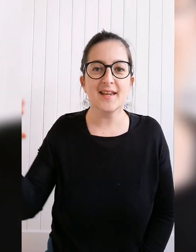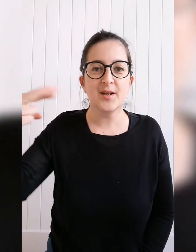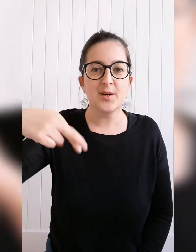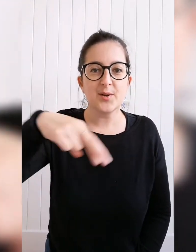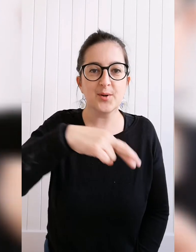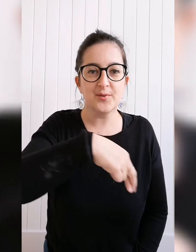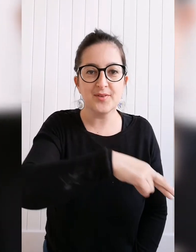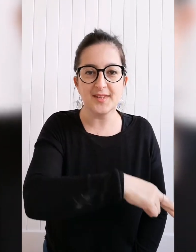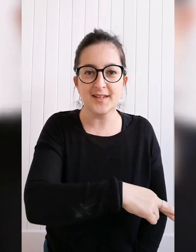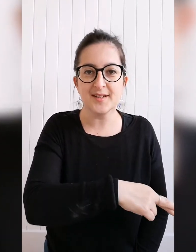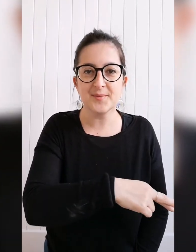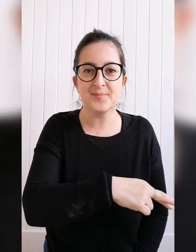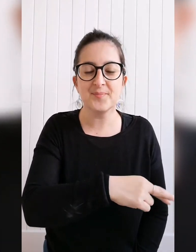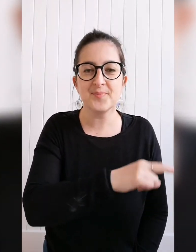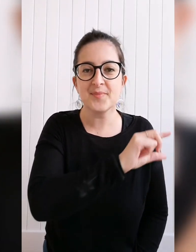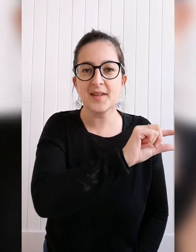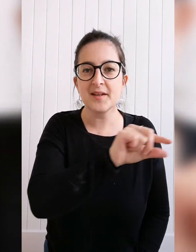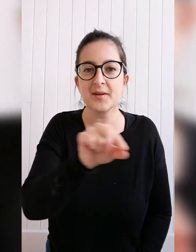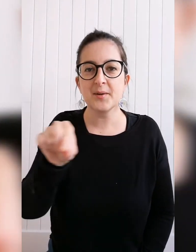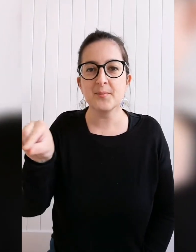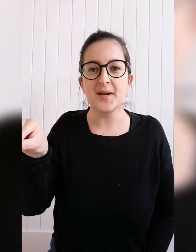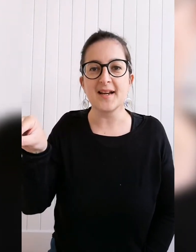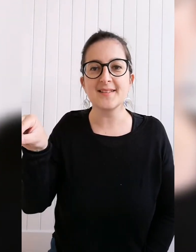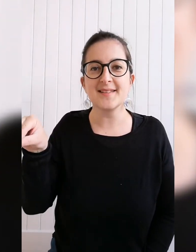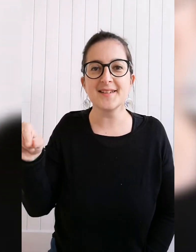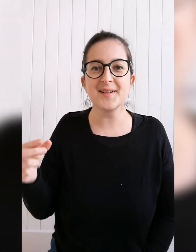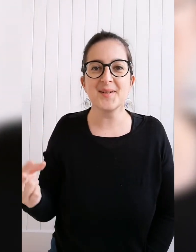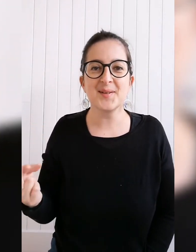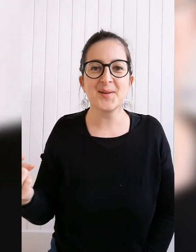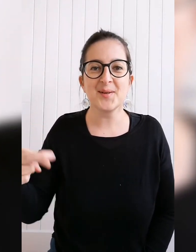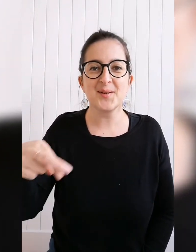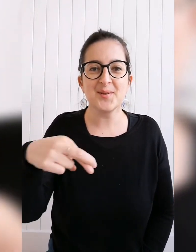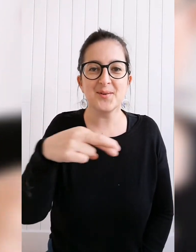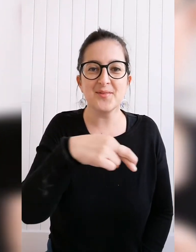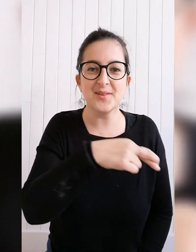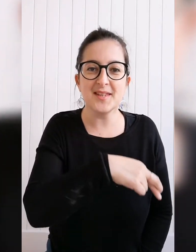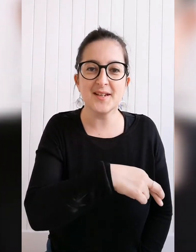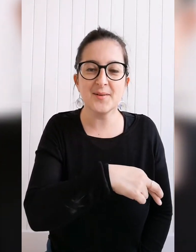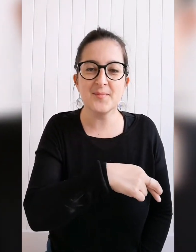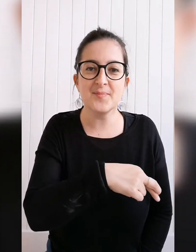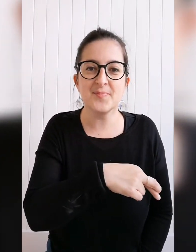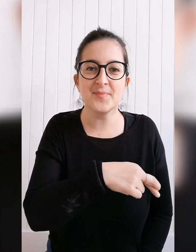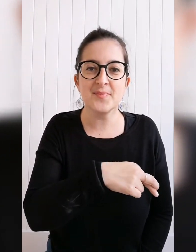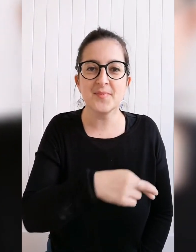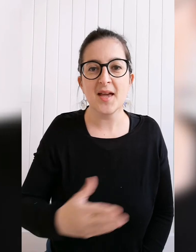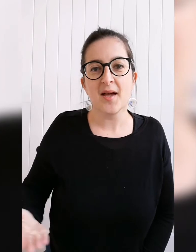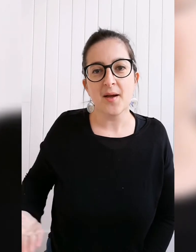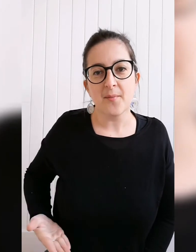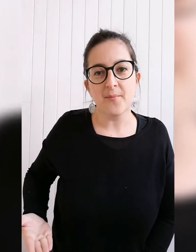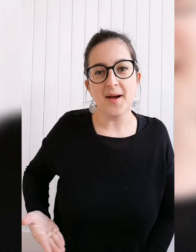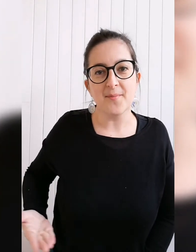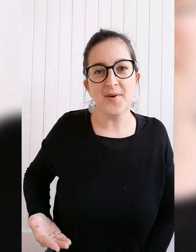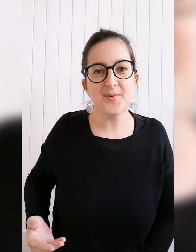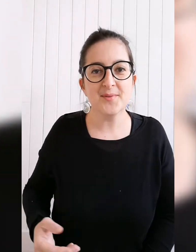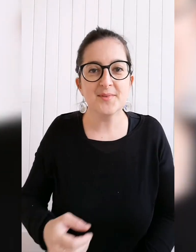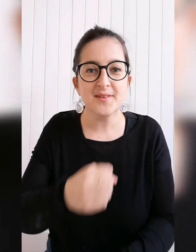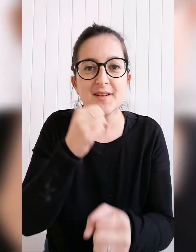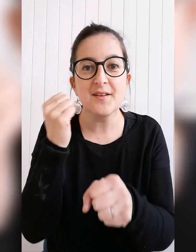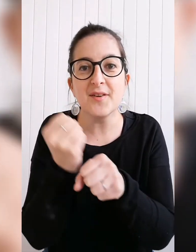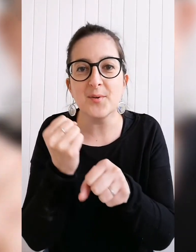revenir partir revenir maman va